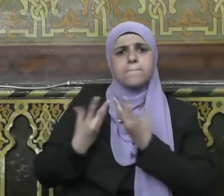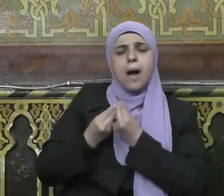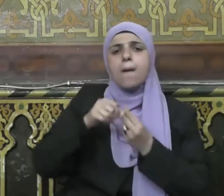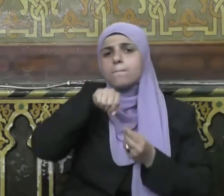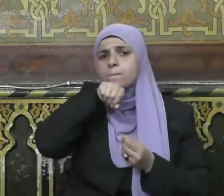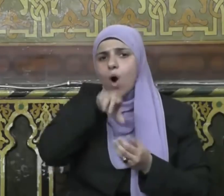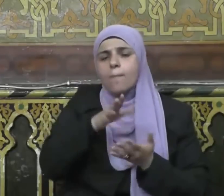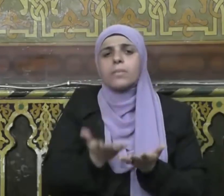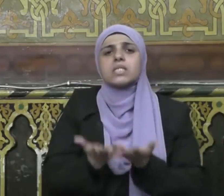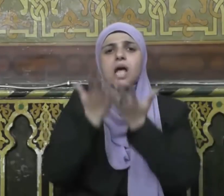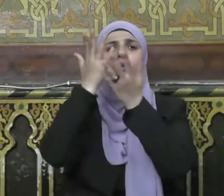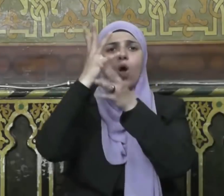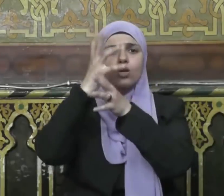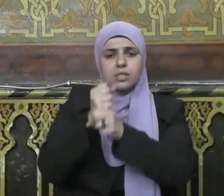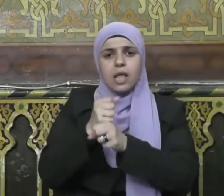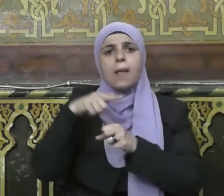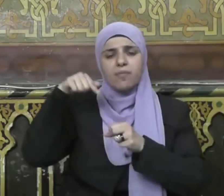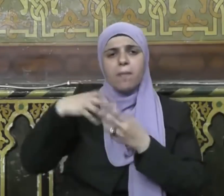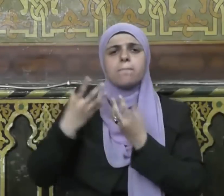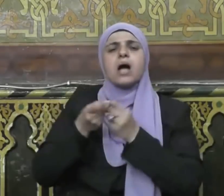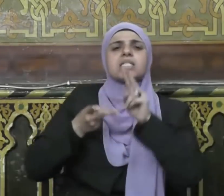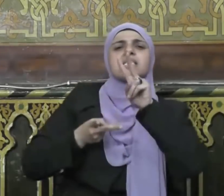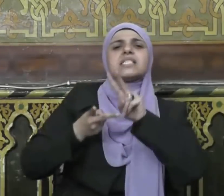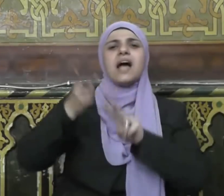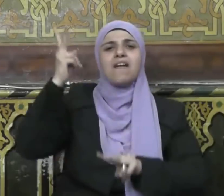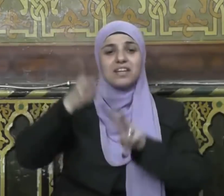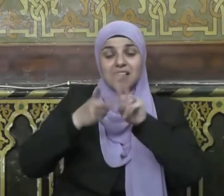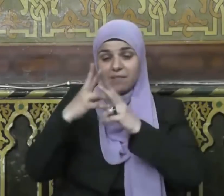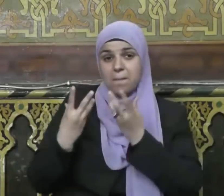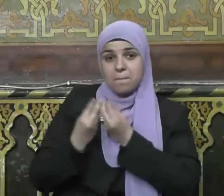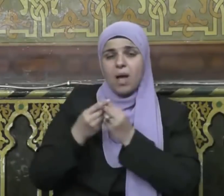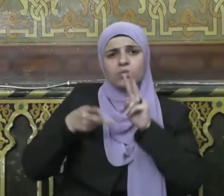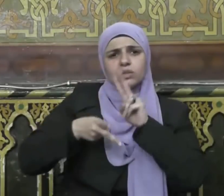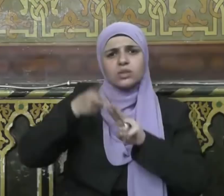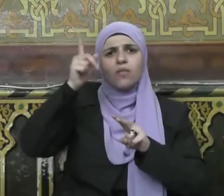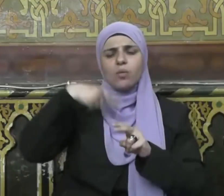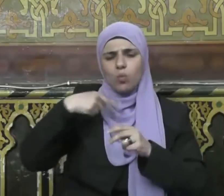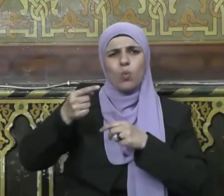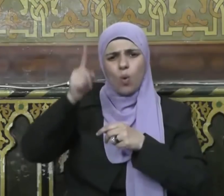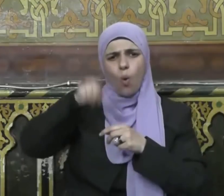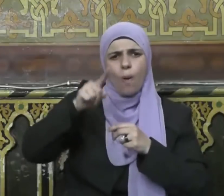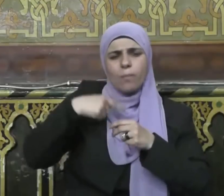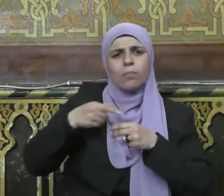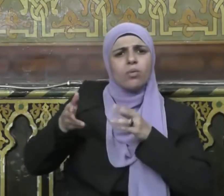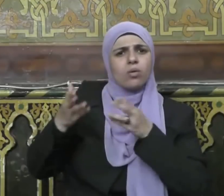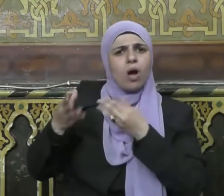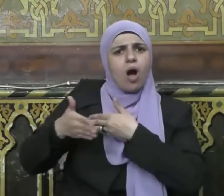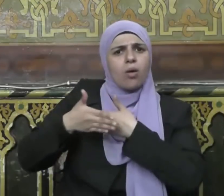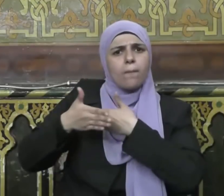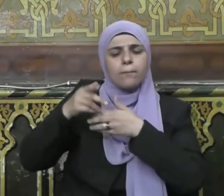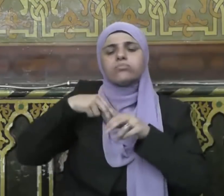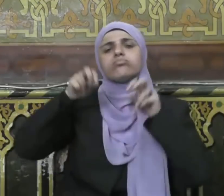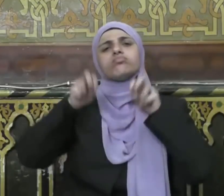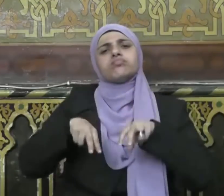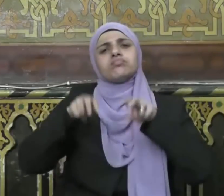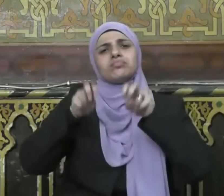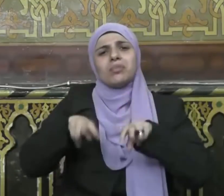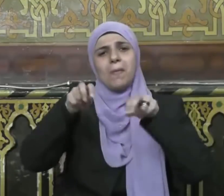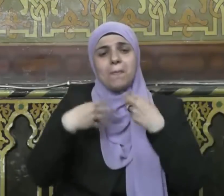ألا أدلك على أبواب الخير الصوم جنة والصدقة تطفئ الخطيئة كما